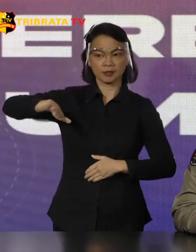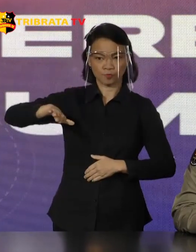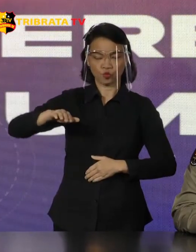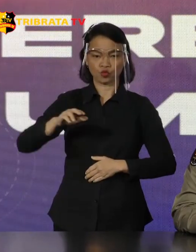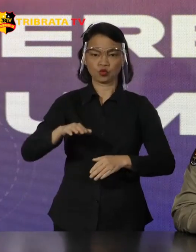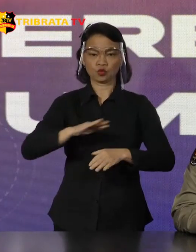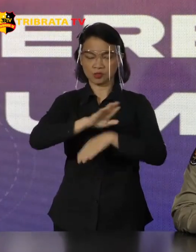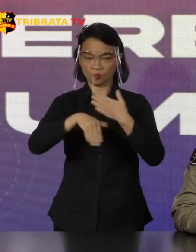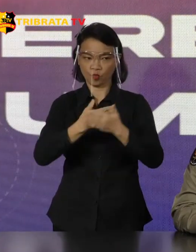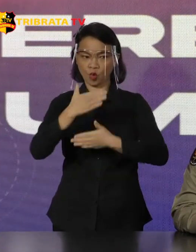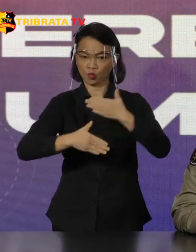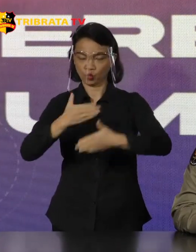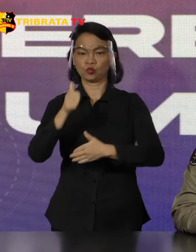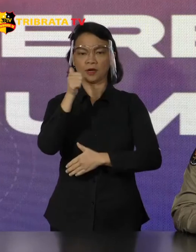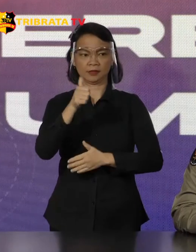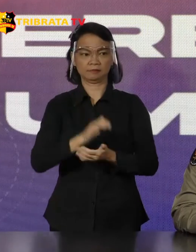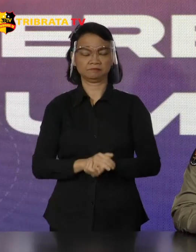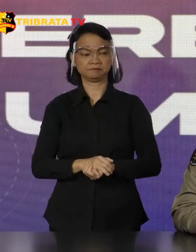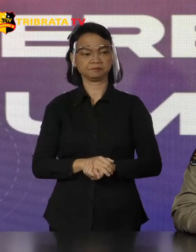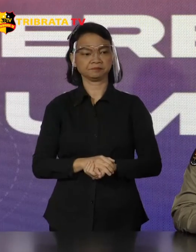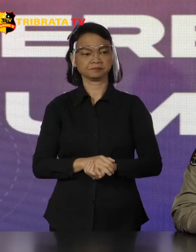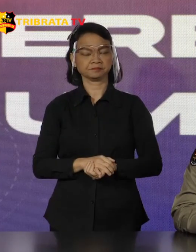aman Baik, rekan-rekan sekalian